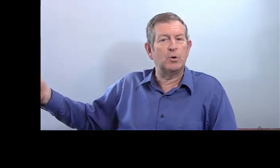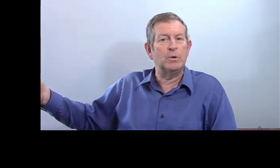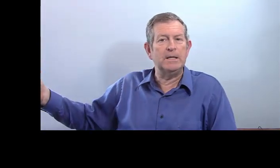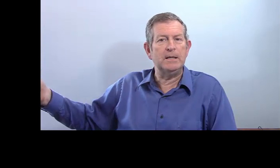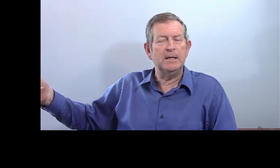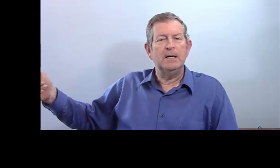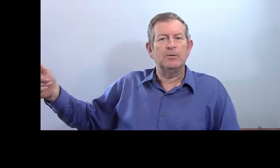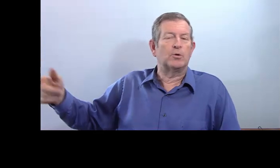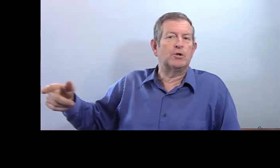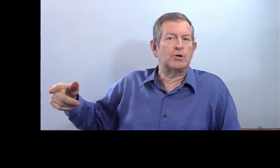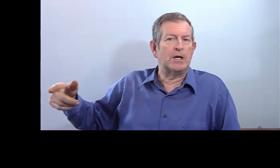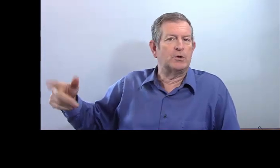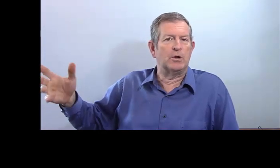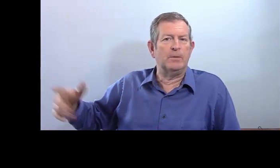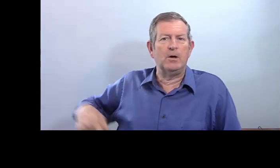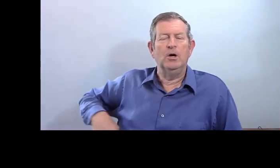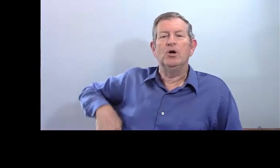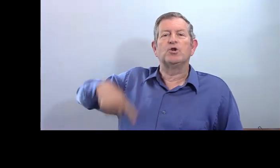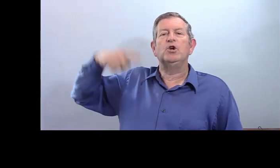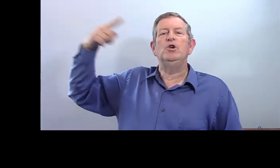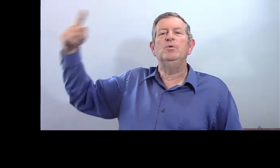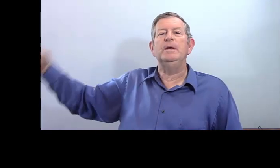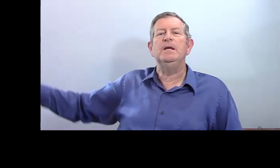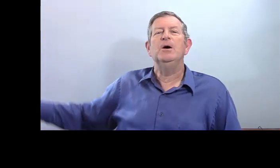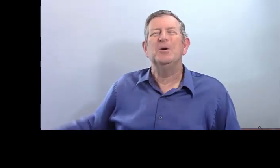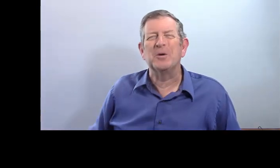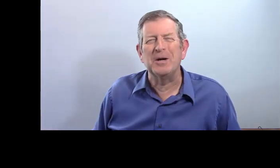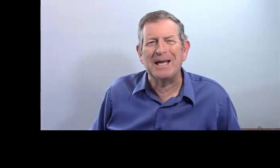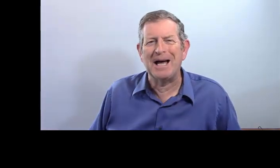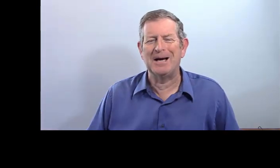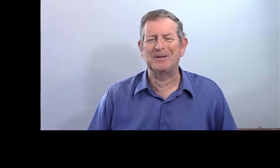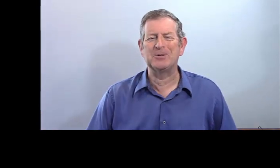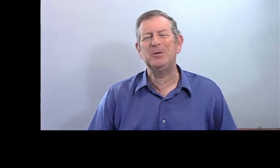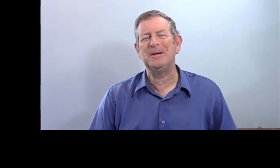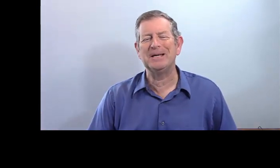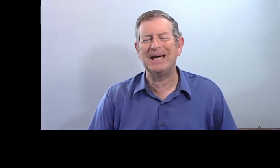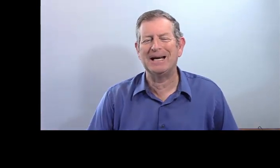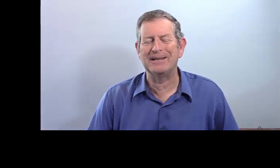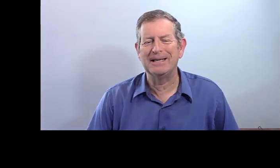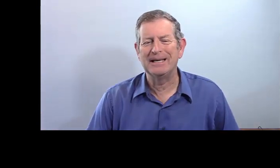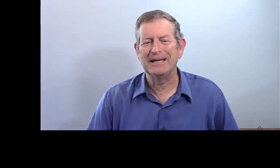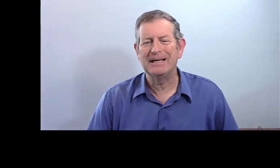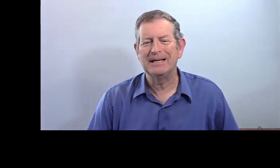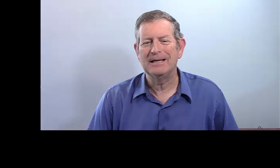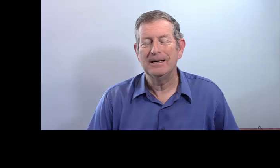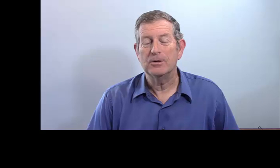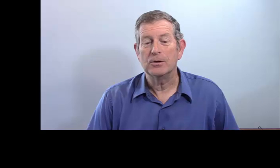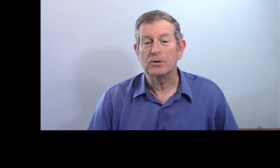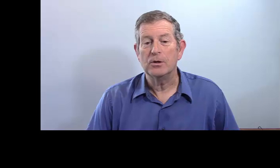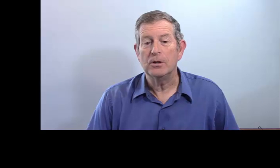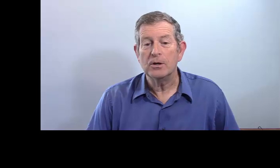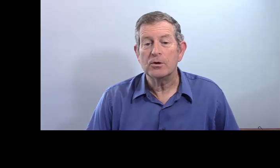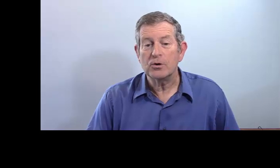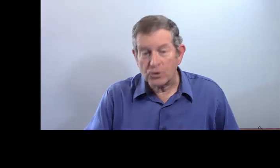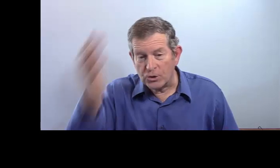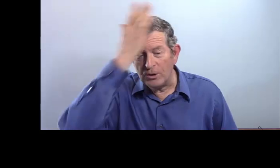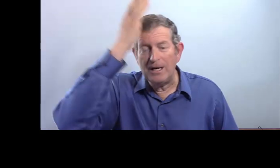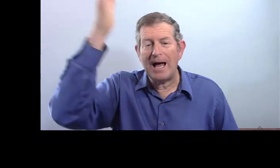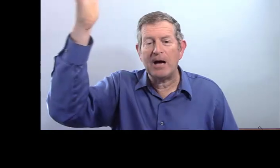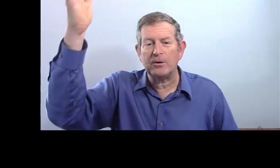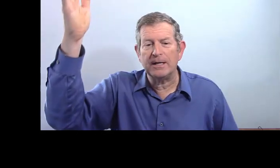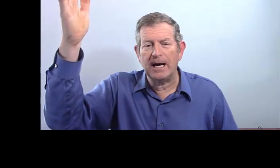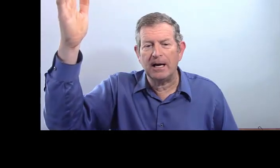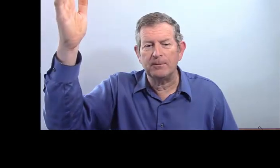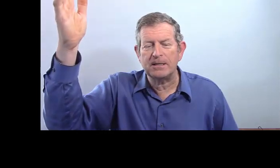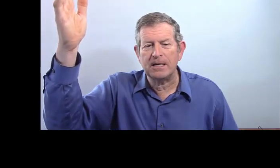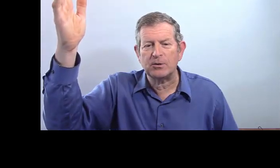un cookie. Donc, ce serait sûrement, je lui regarde. Je lui regarde. Je la regarde. Je